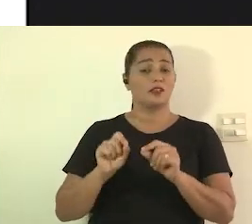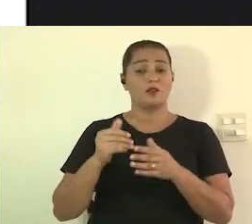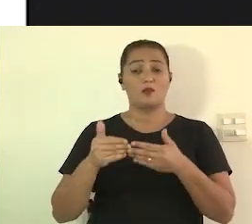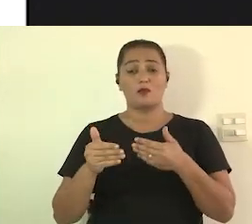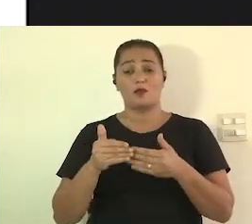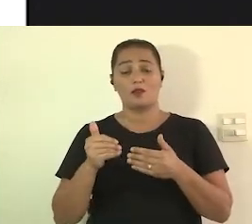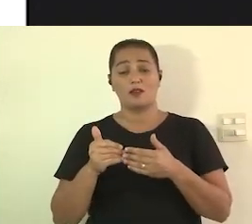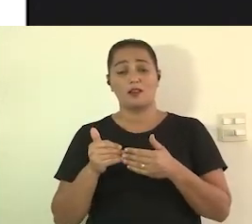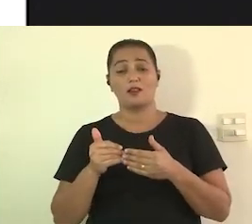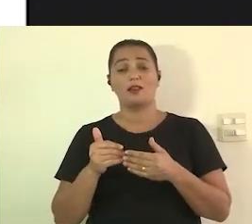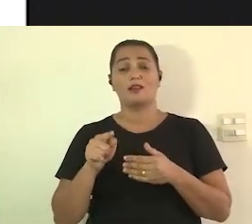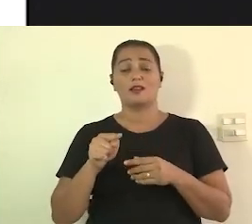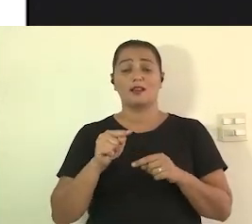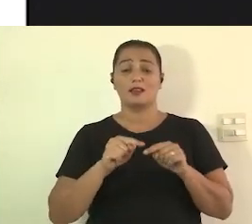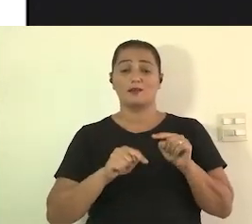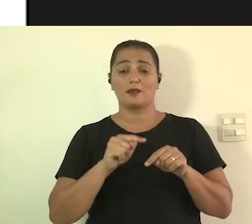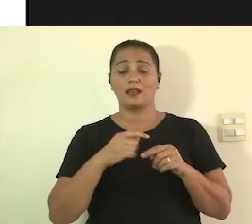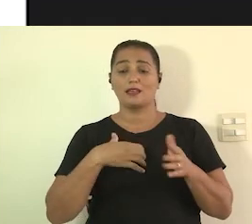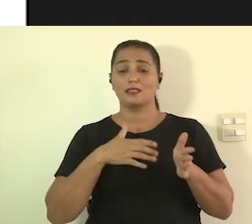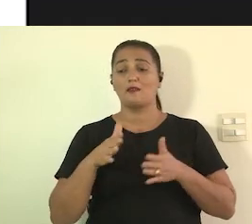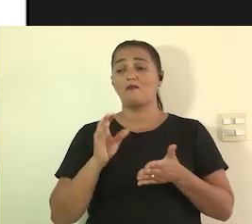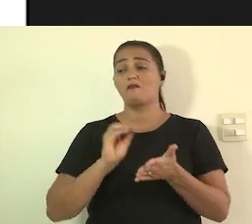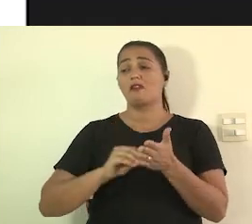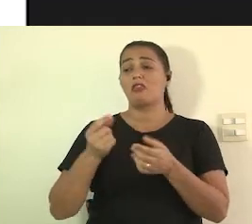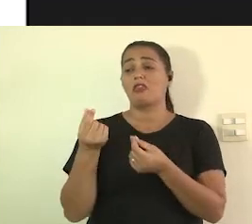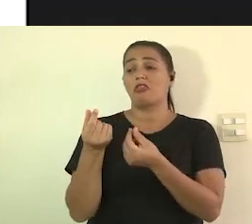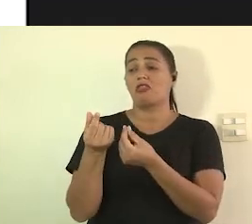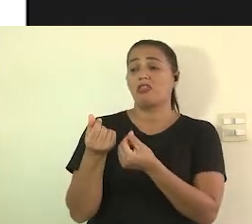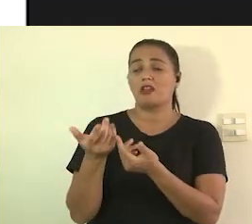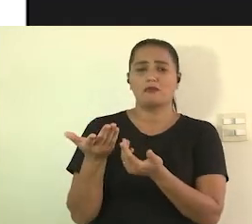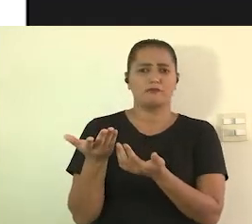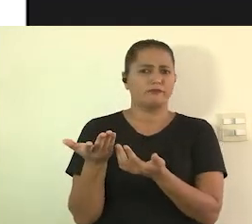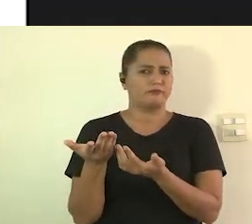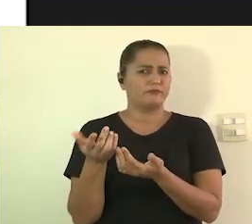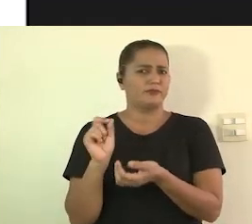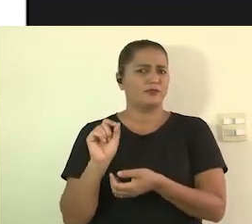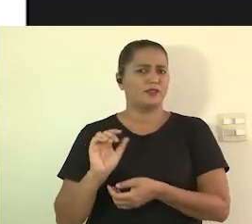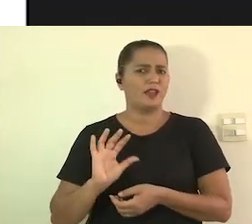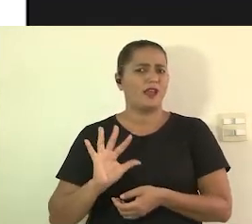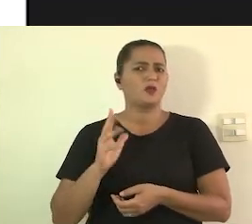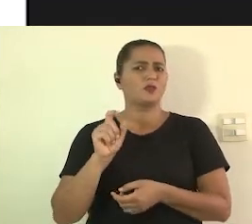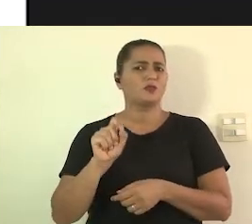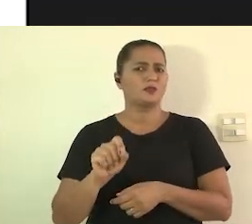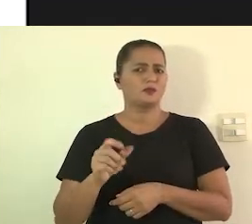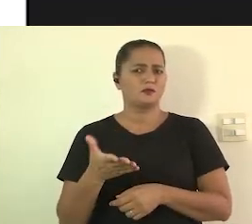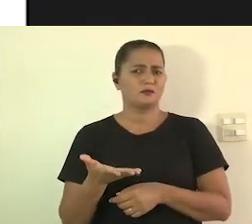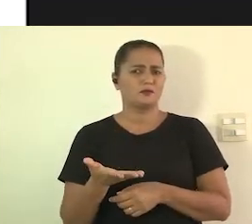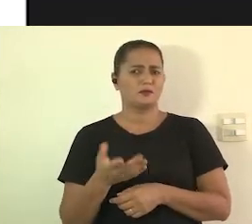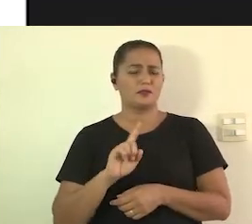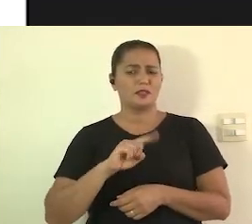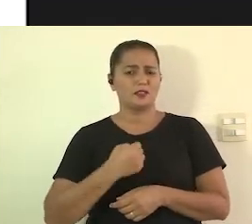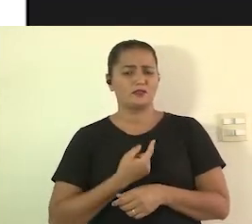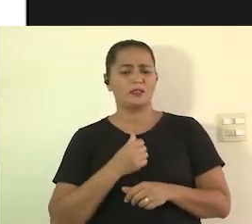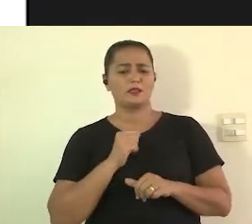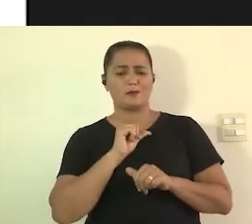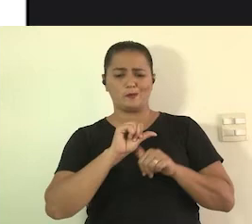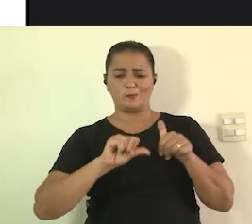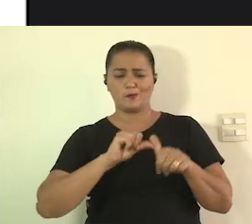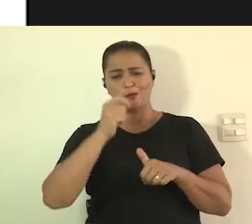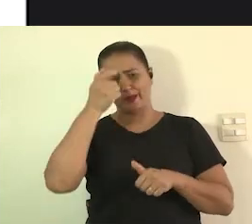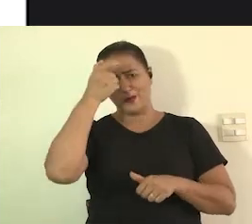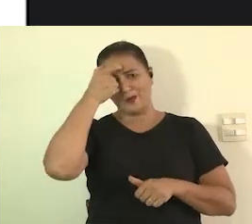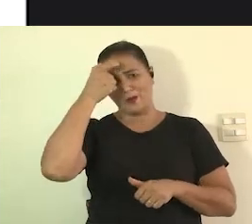acessibilidade é sempre a falta de verba mas o que que acontece ainda nós precisamos modificar a